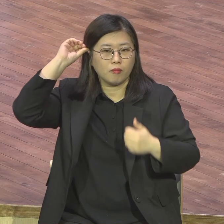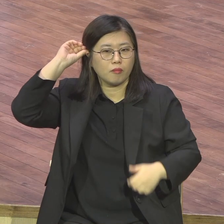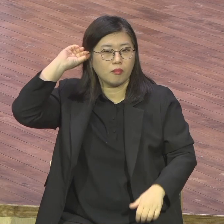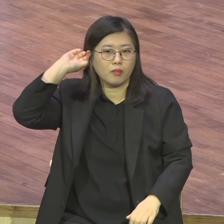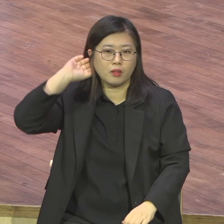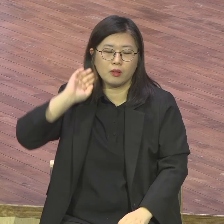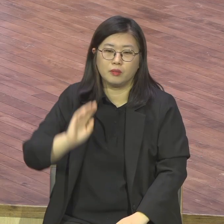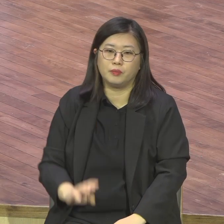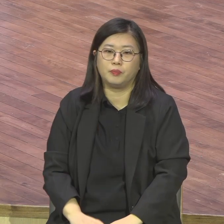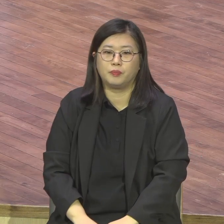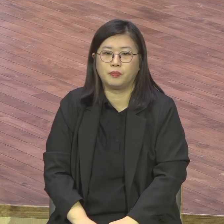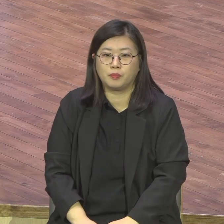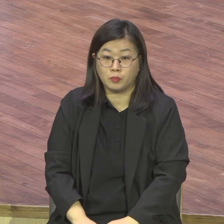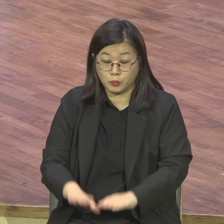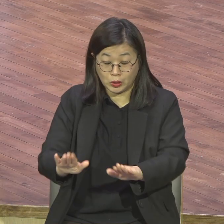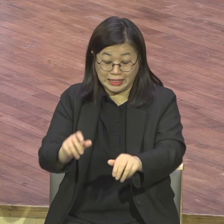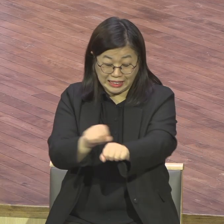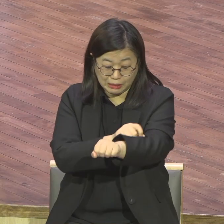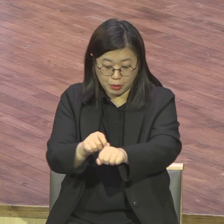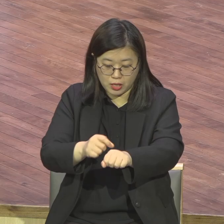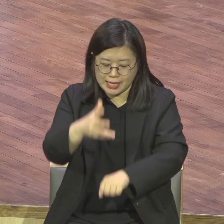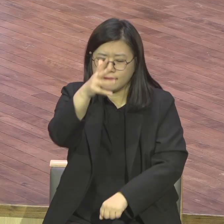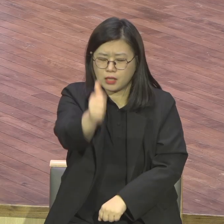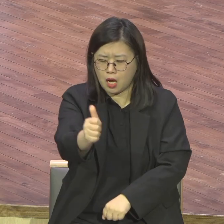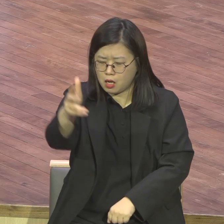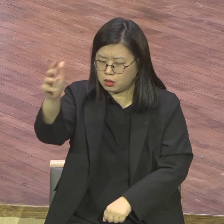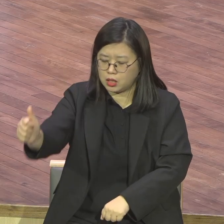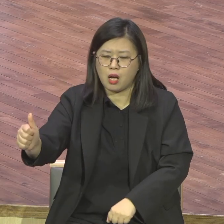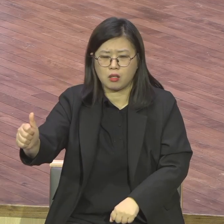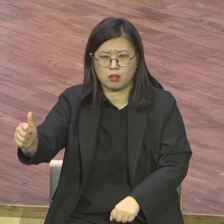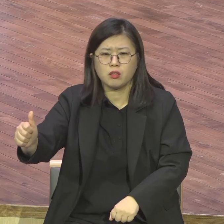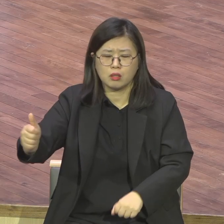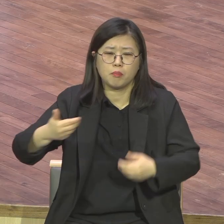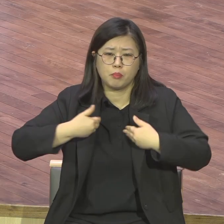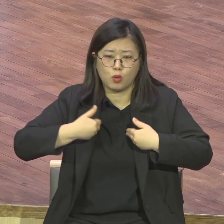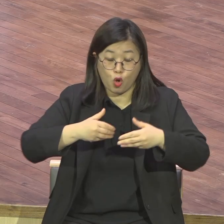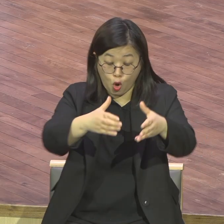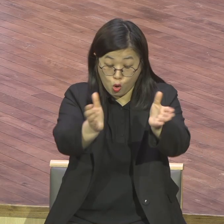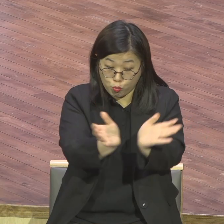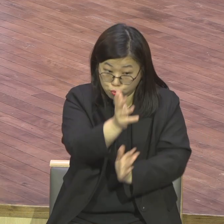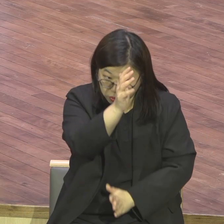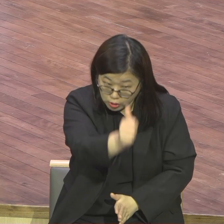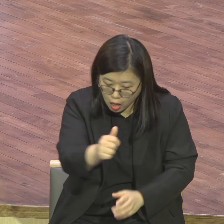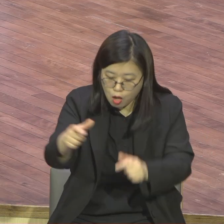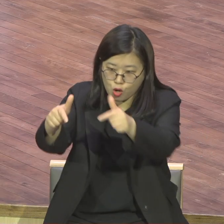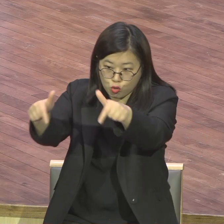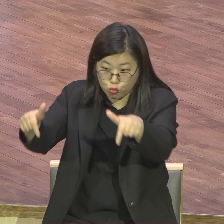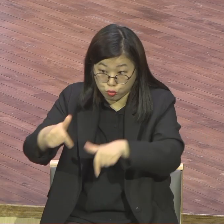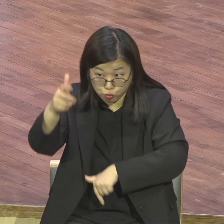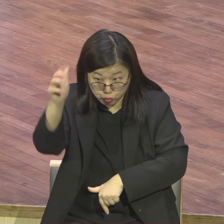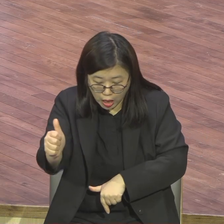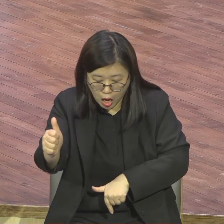마찬가지로 기관장들이 유원장들 구장 국장 부국장. 이 지관장들이 그렇게